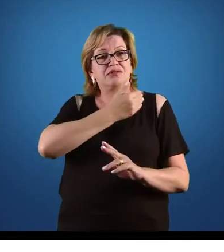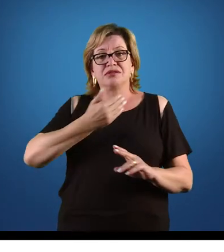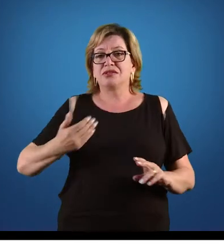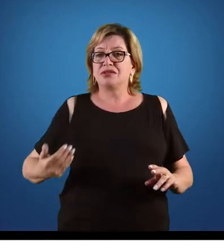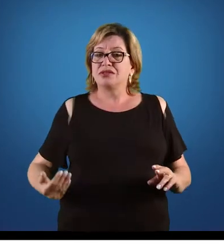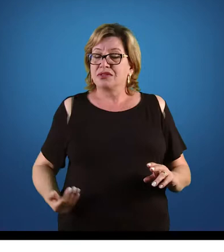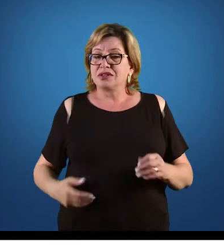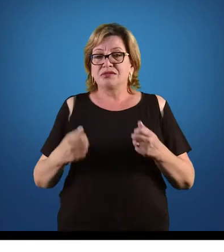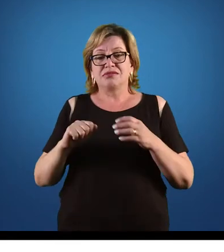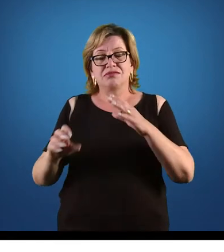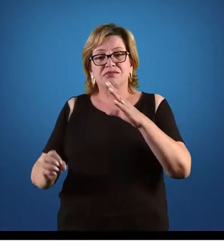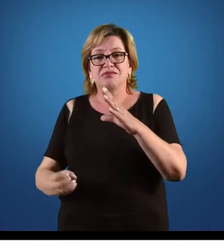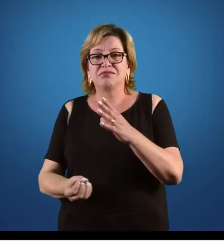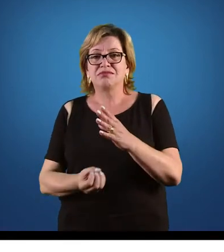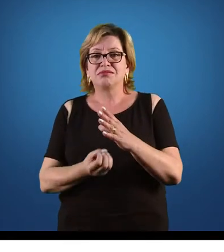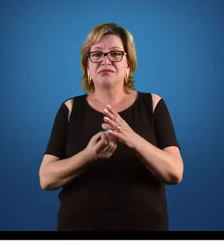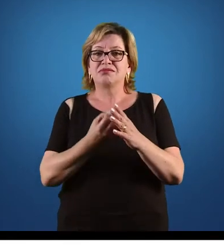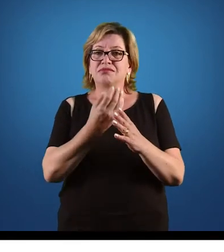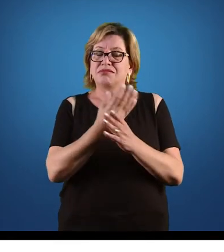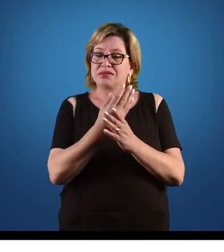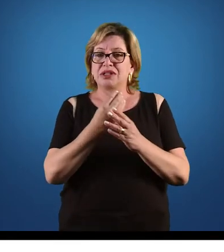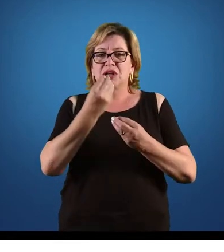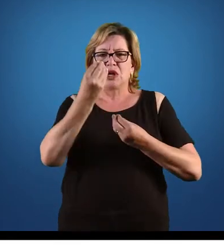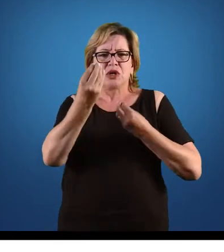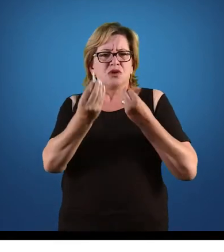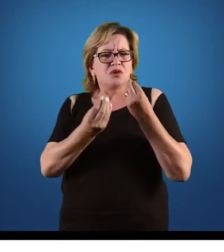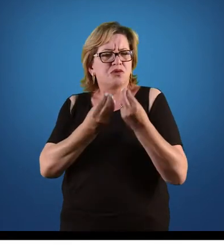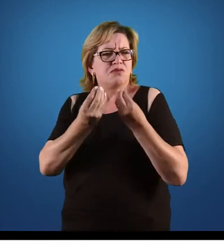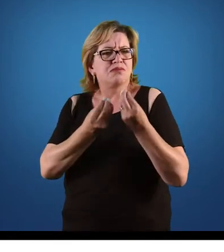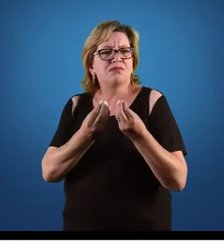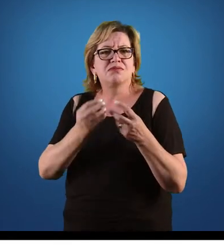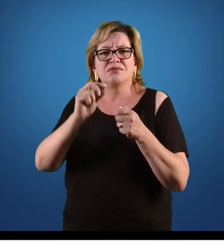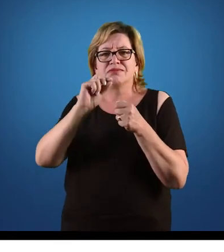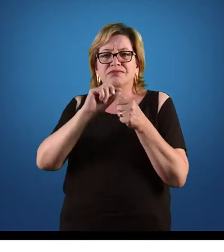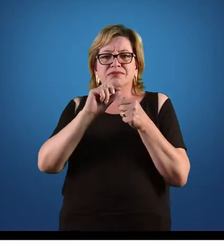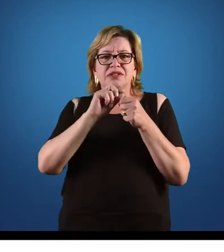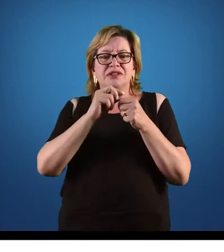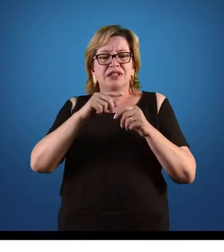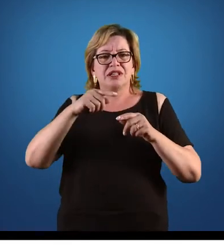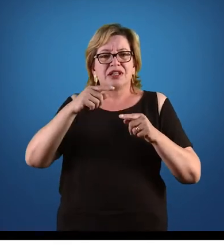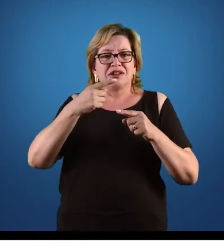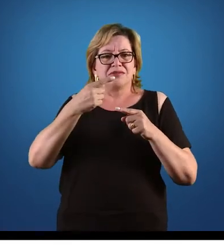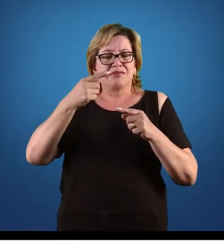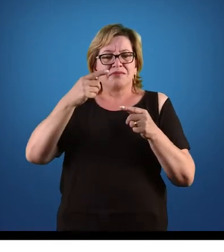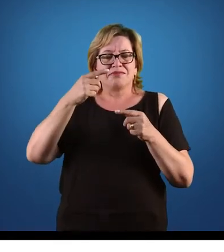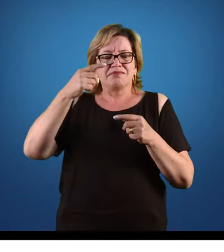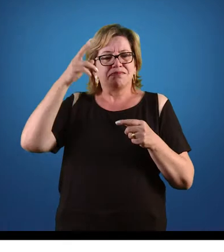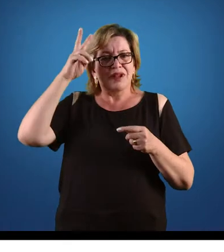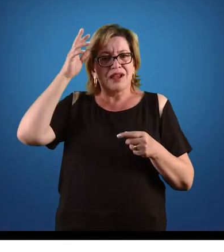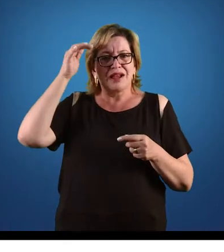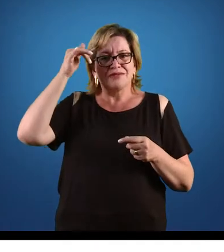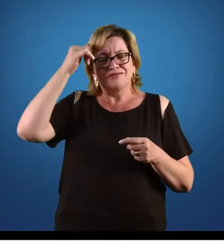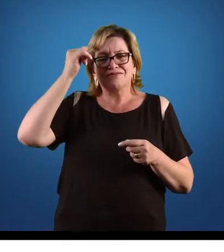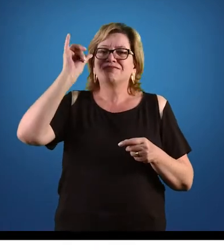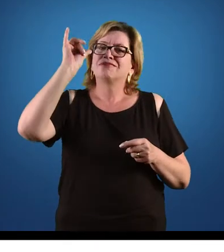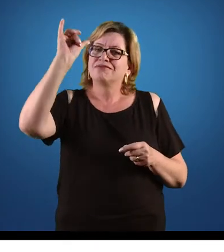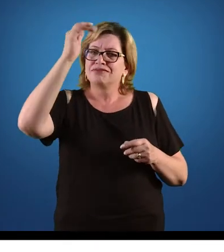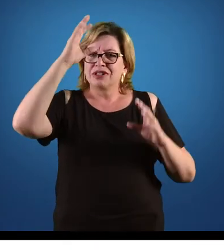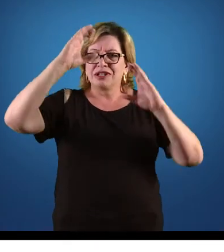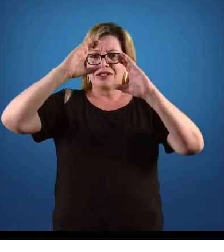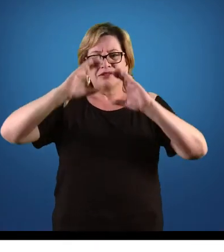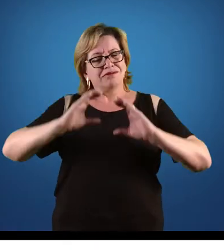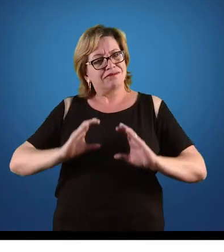criar mecanismos para evitar que os cidadãos